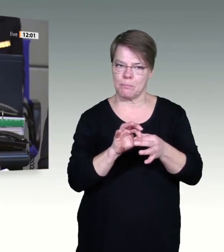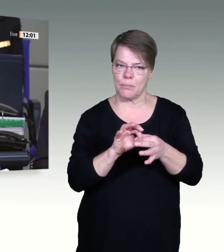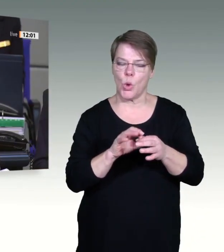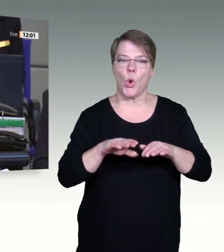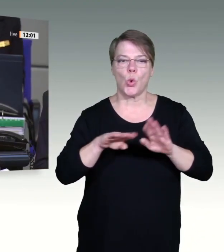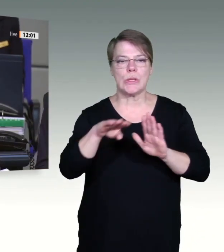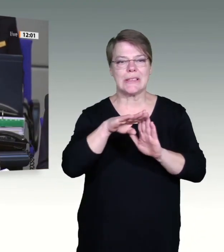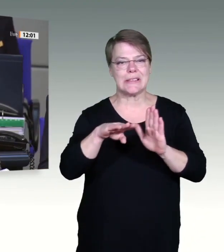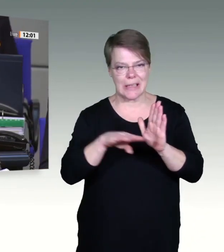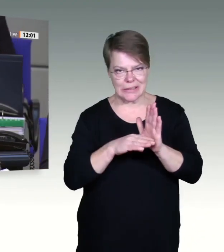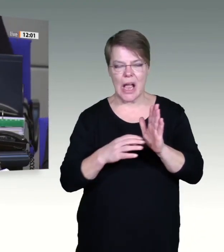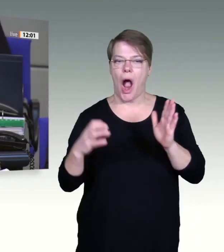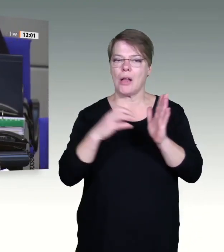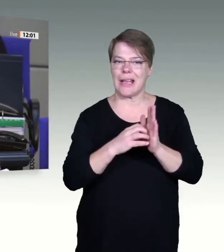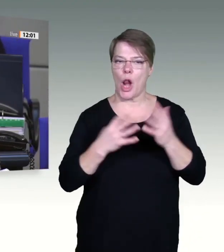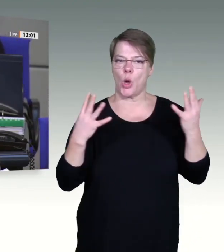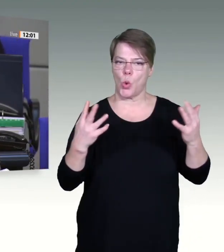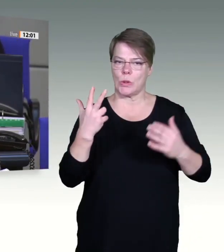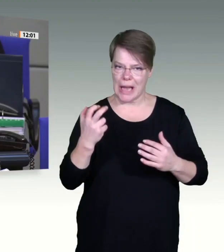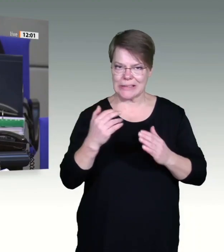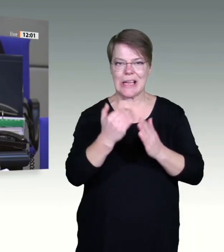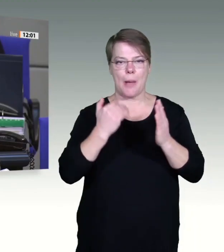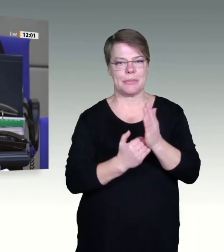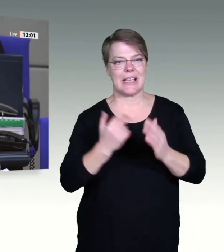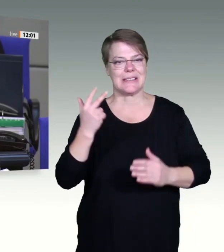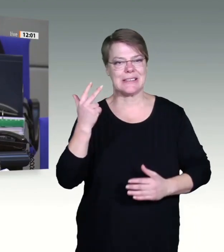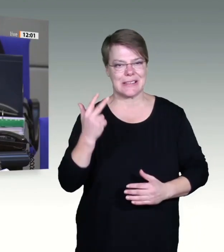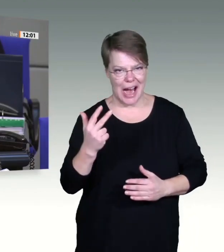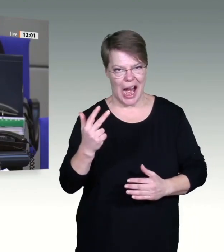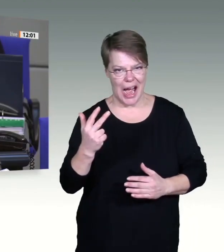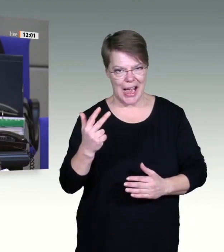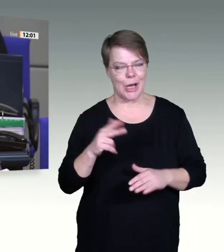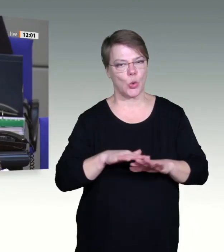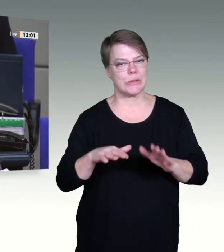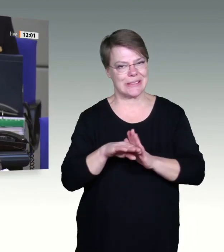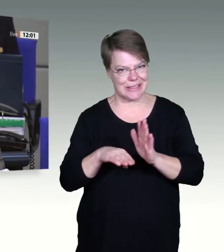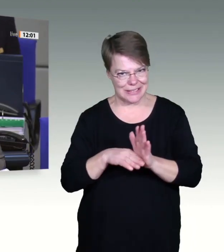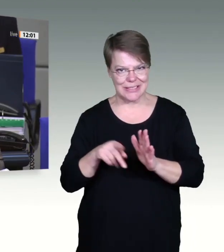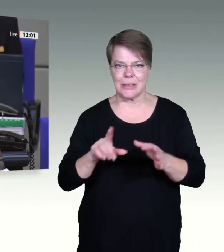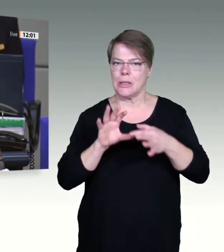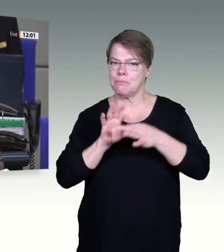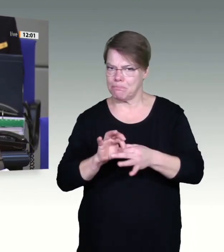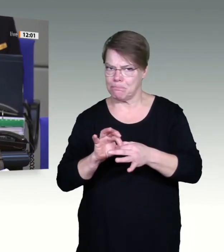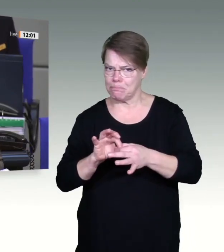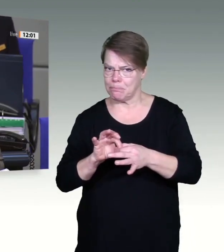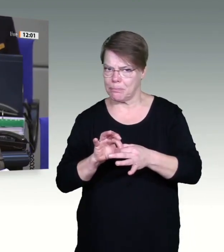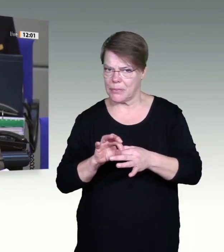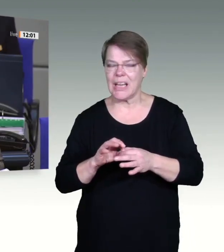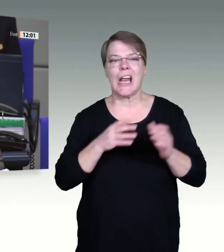des Grundgesetzes in Verbindung mit Paragraf 21 Absatz 2 der Geschäftsordnung einberufen.